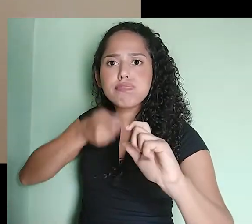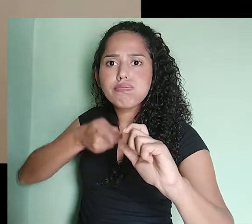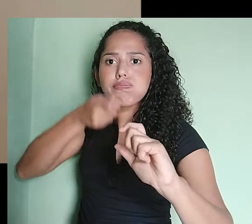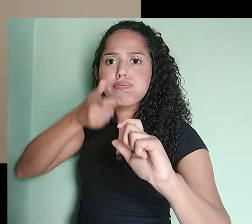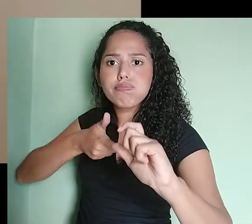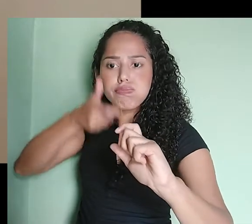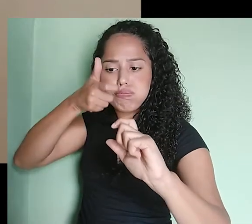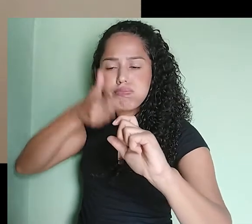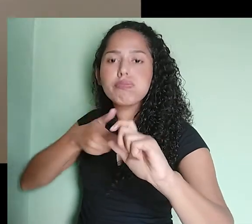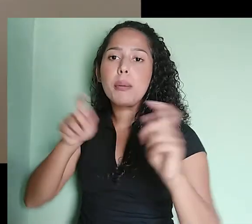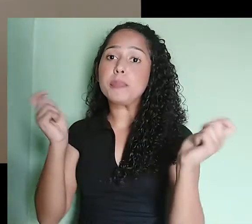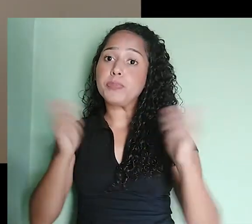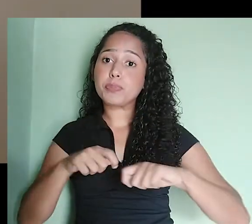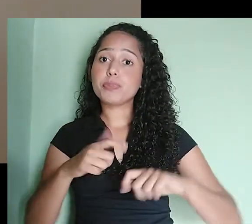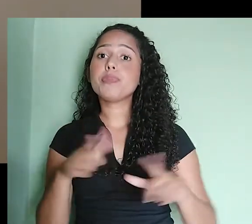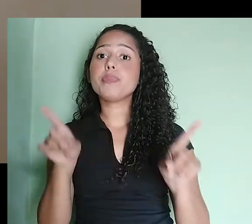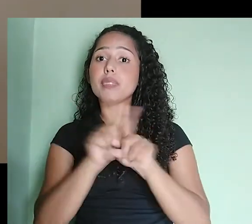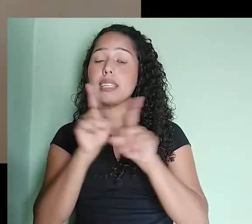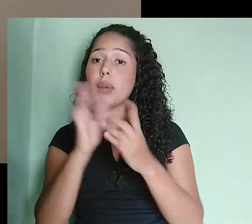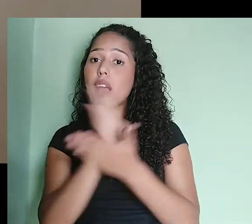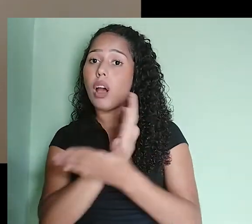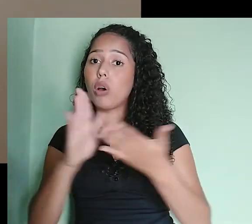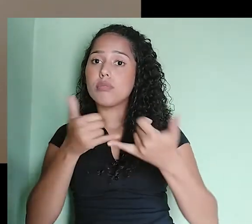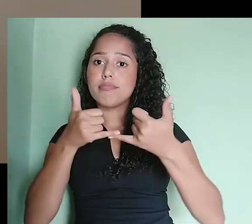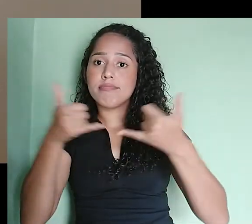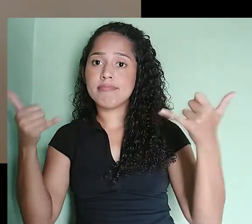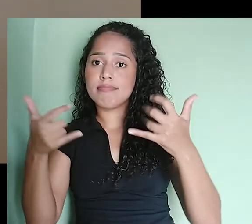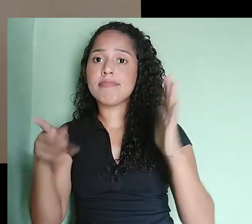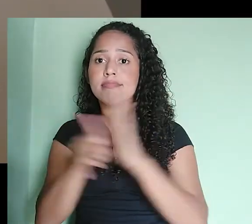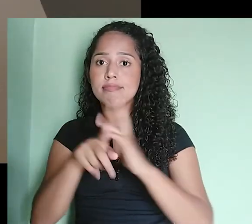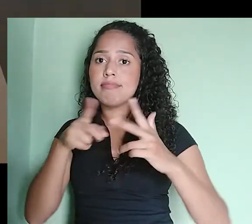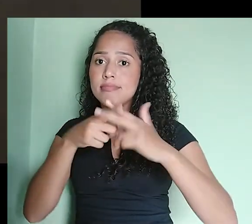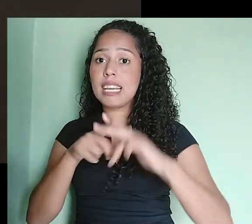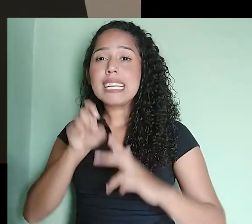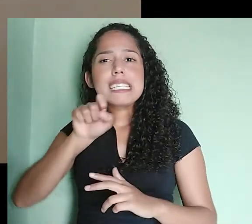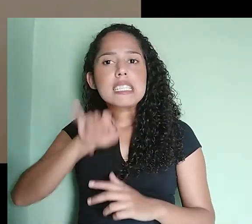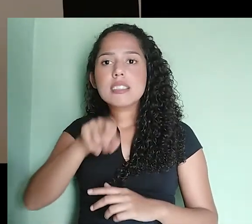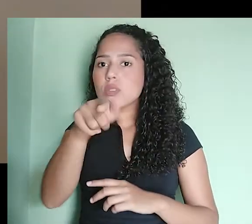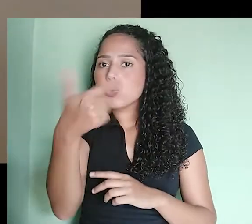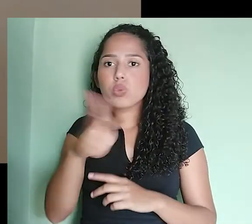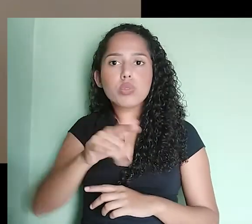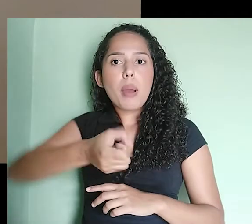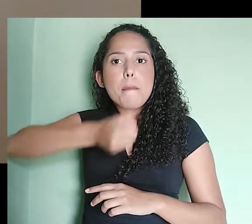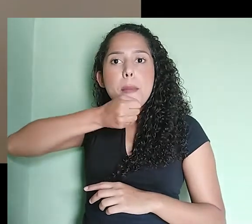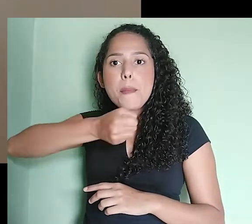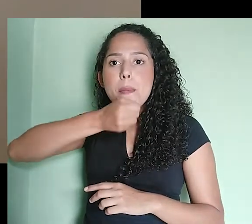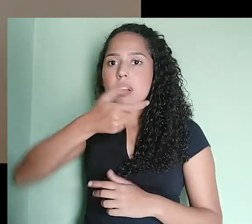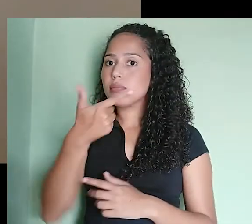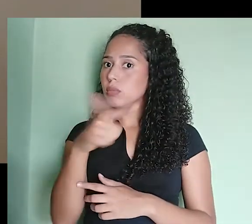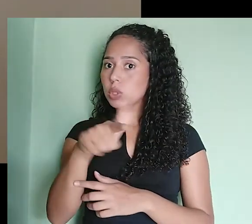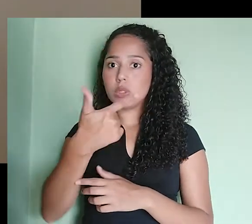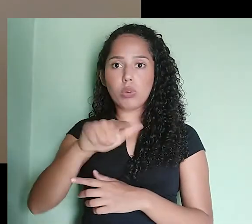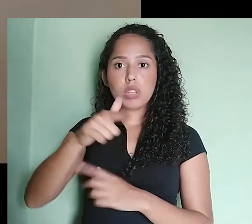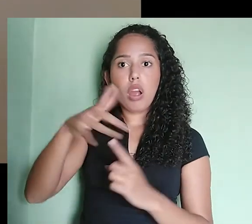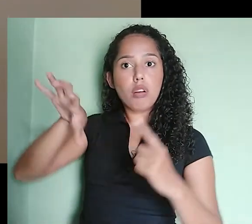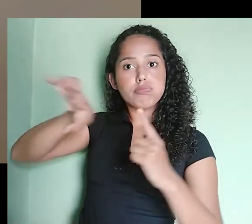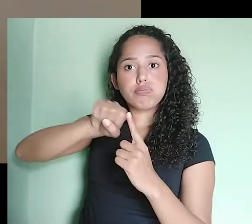instrumentos. Se você não tem um microfone, você pode usar o seu smartphone para gravar sua voz ou seu instrumento.